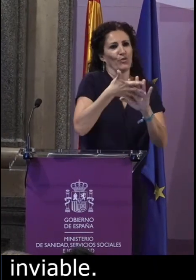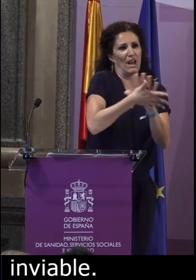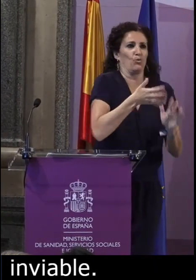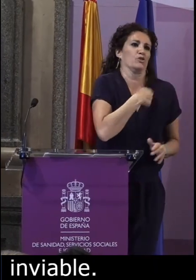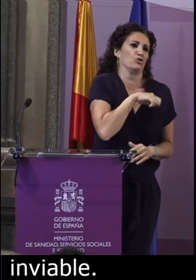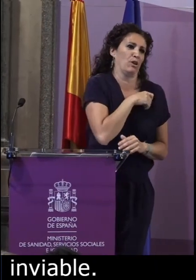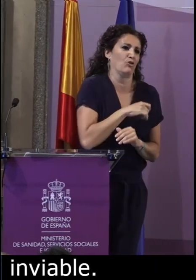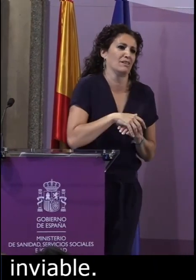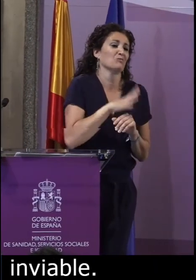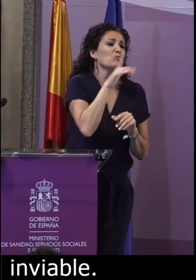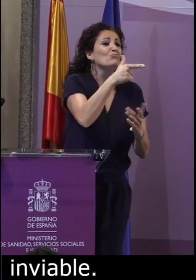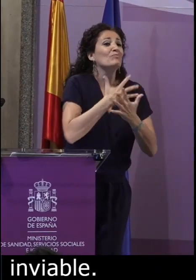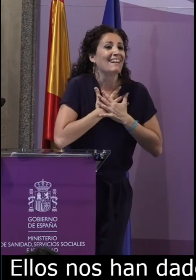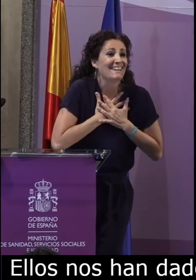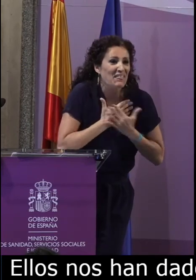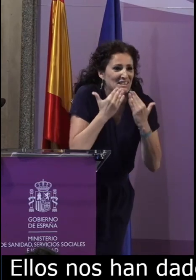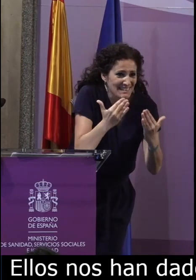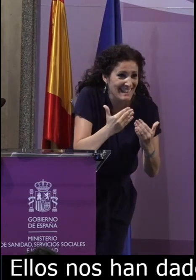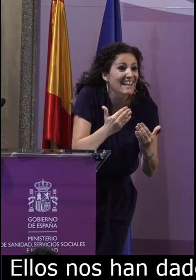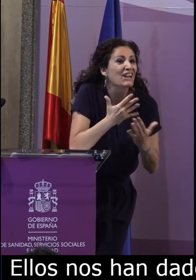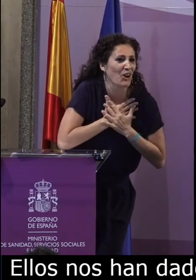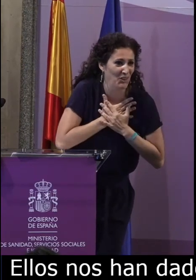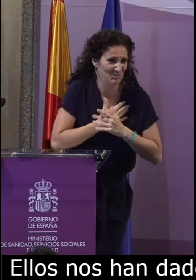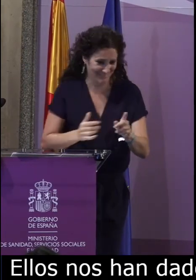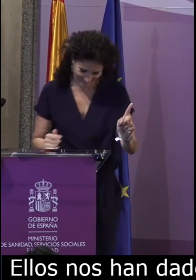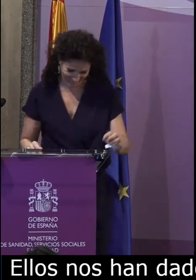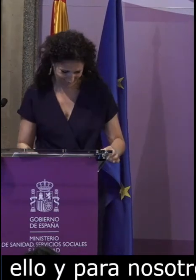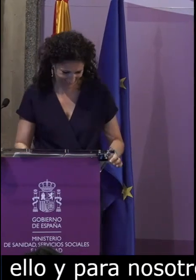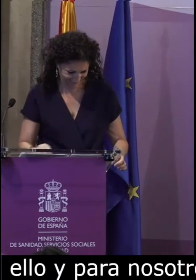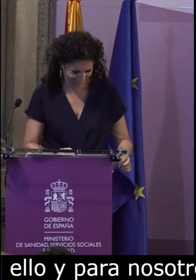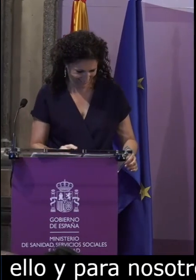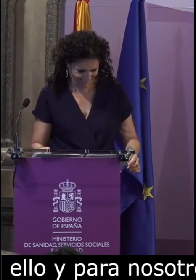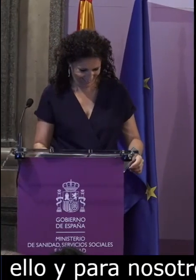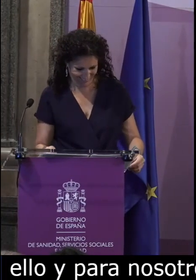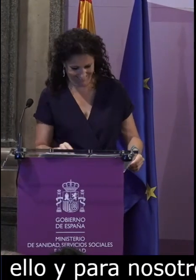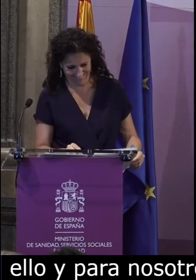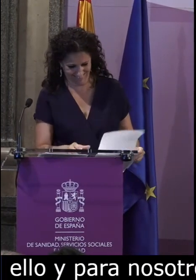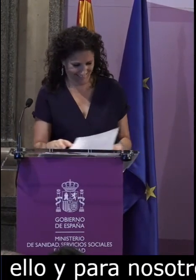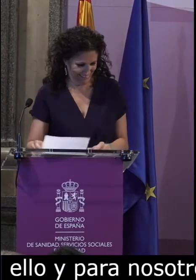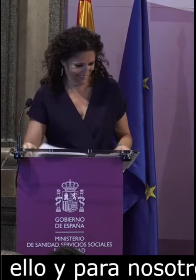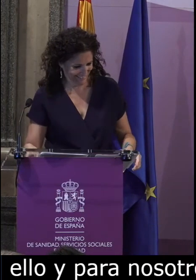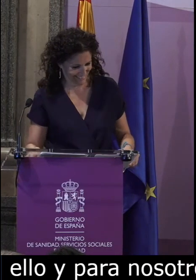valioso poder contar con toda esa documentación. desde aquí, muchísimas gracias de corazón.